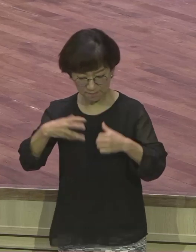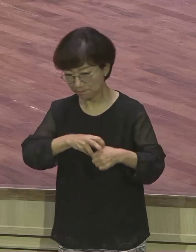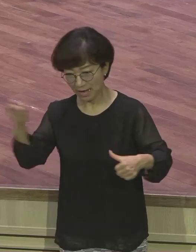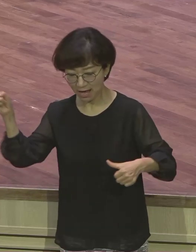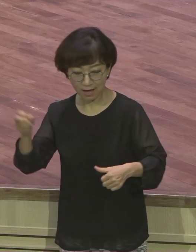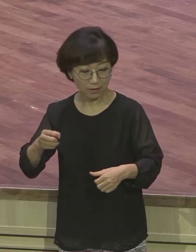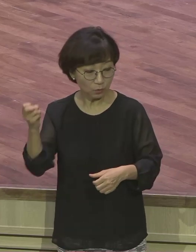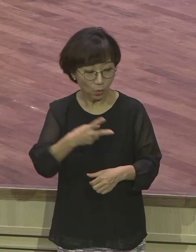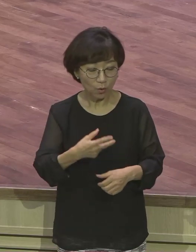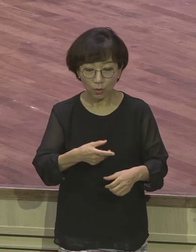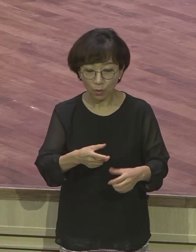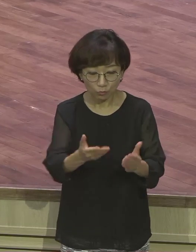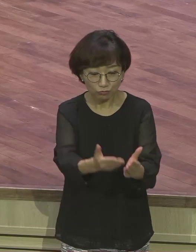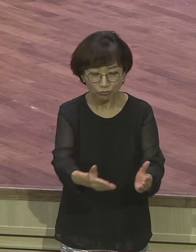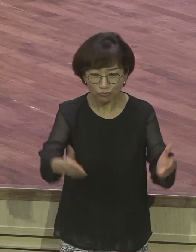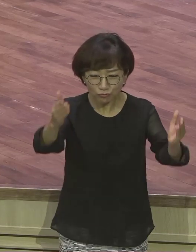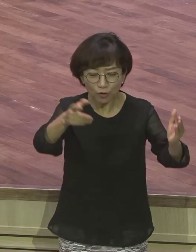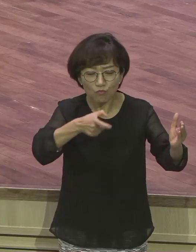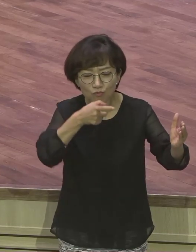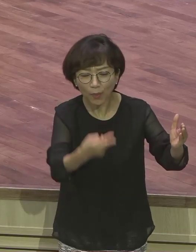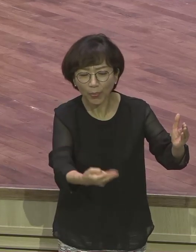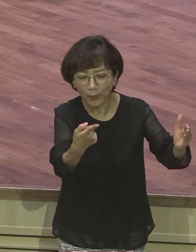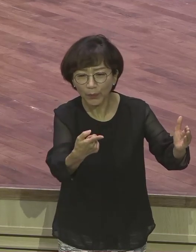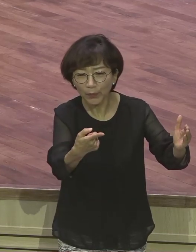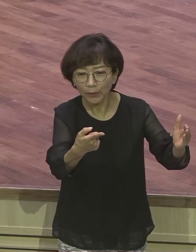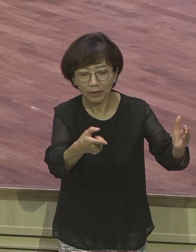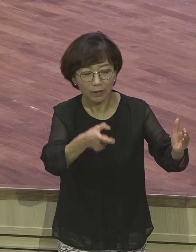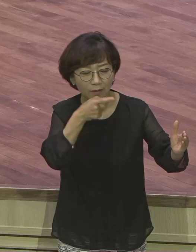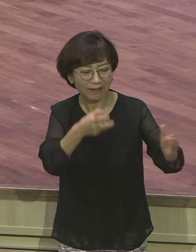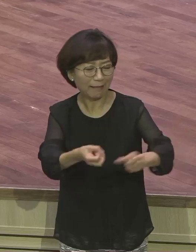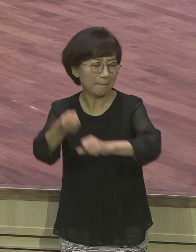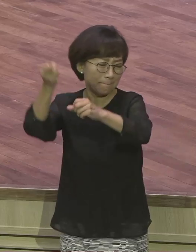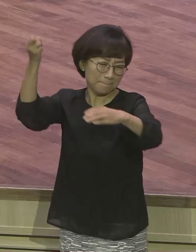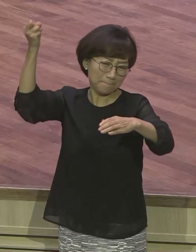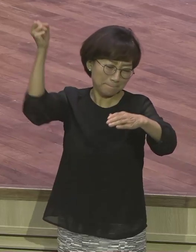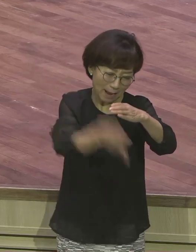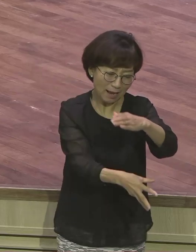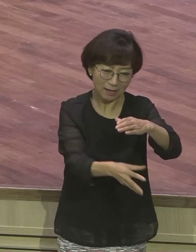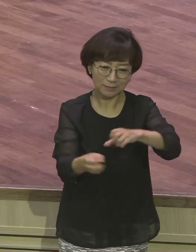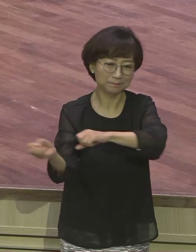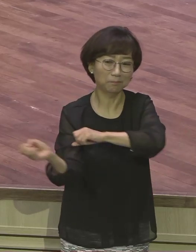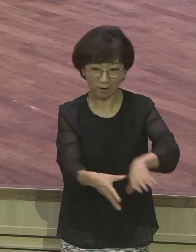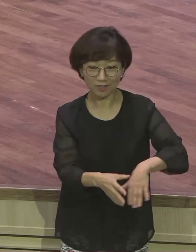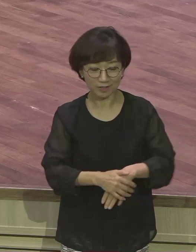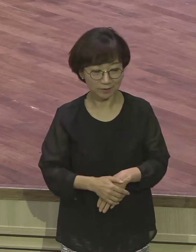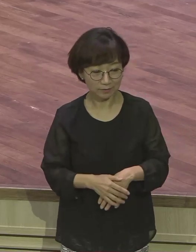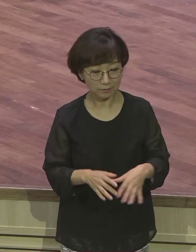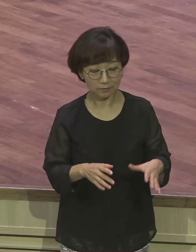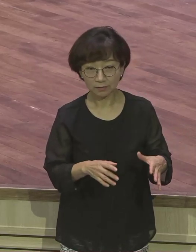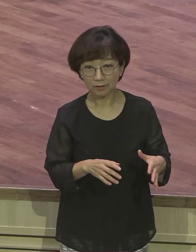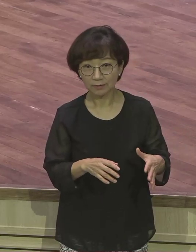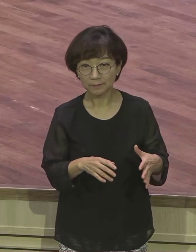그러한 구덩이에 던져졌는데 이 루벤이 없는 사이에 둘째 유다가